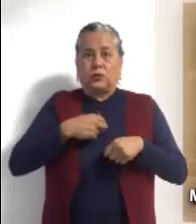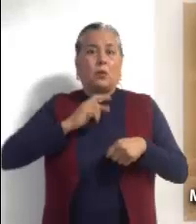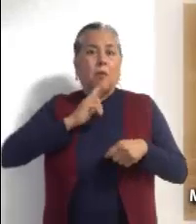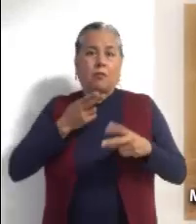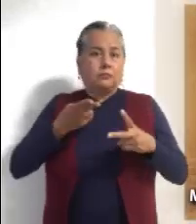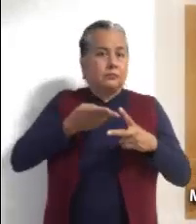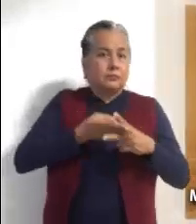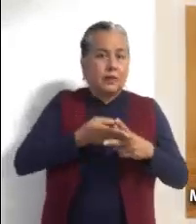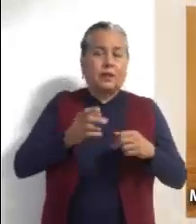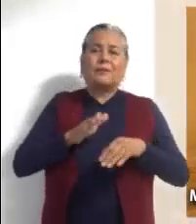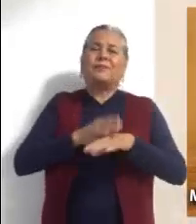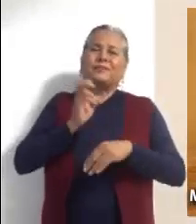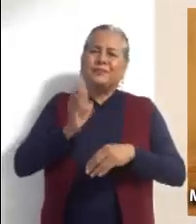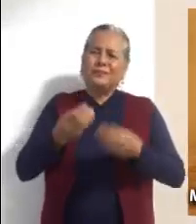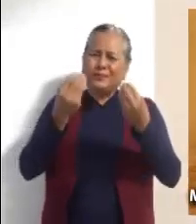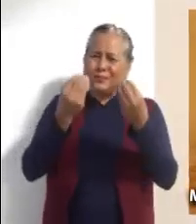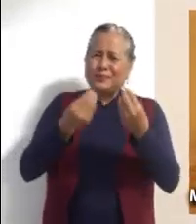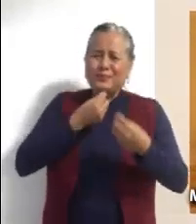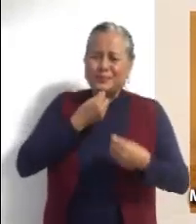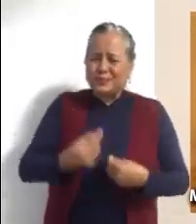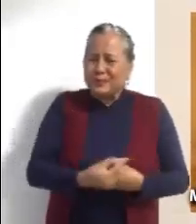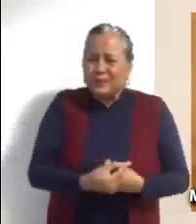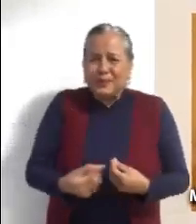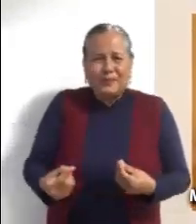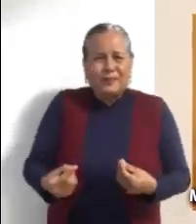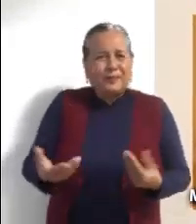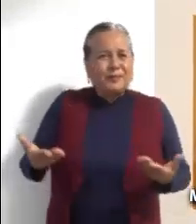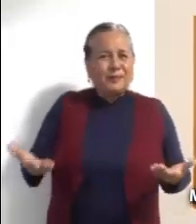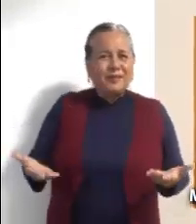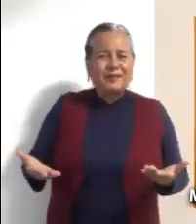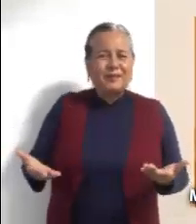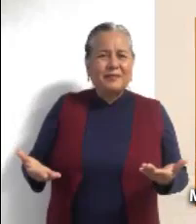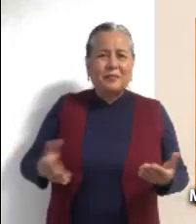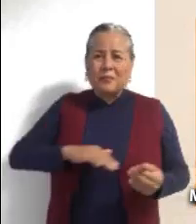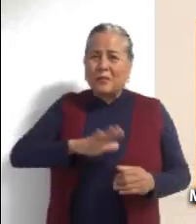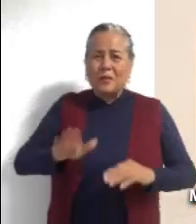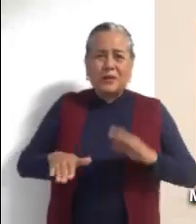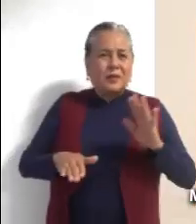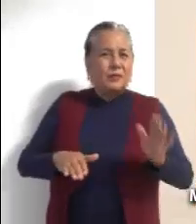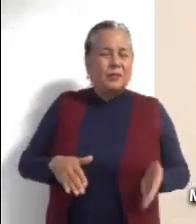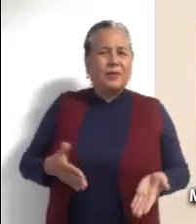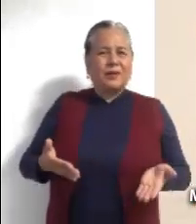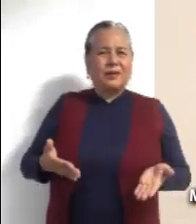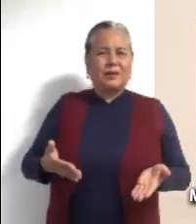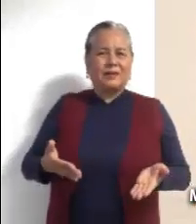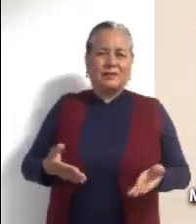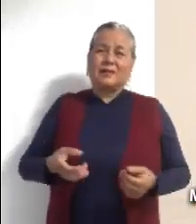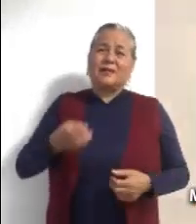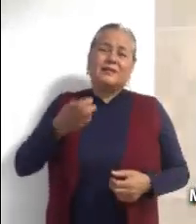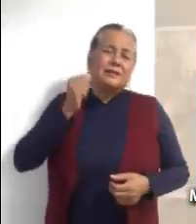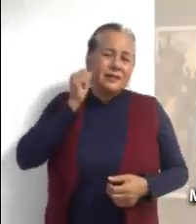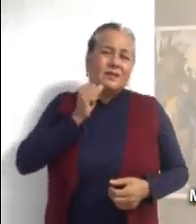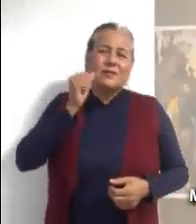pequeños Que son muy diferentes a los descuidados o irresponsables Son las víctimas